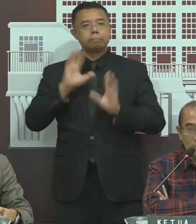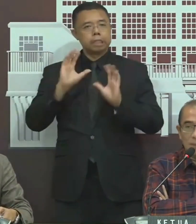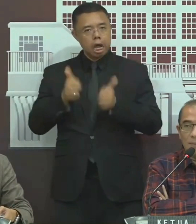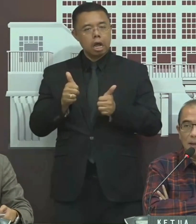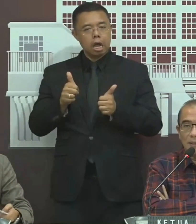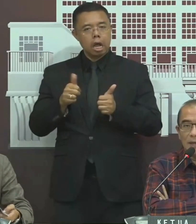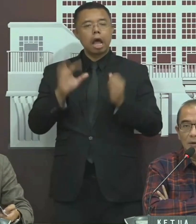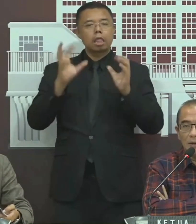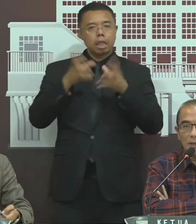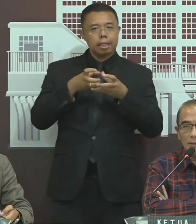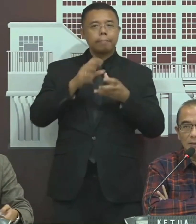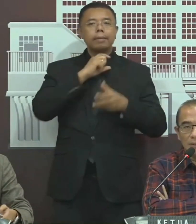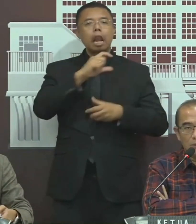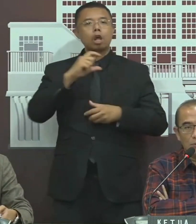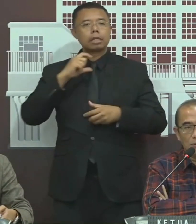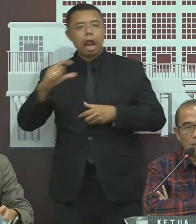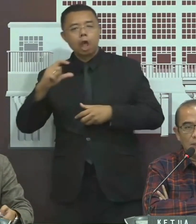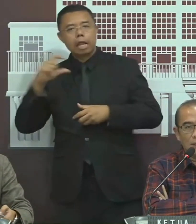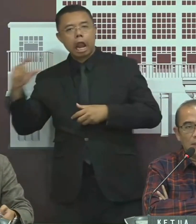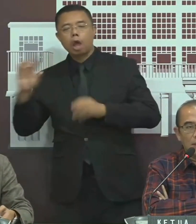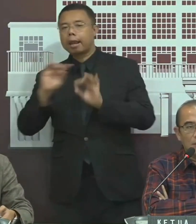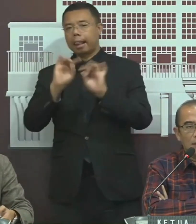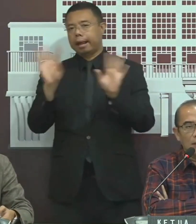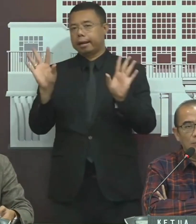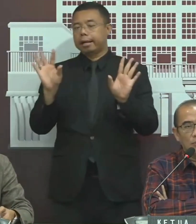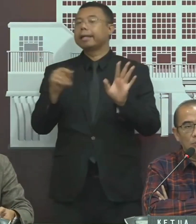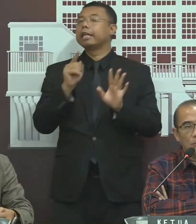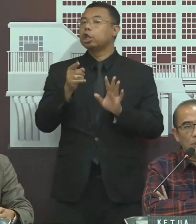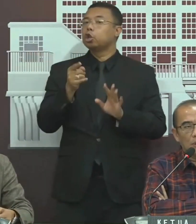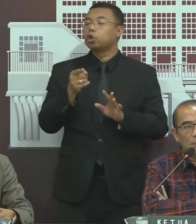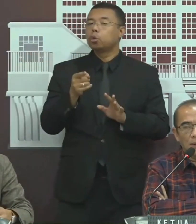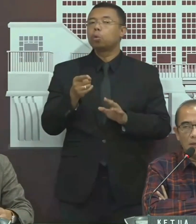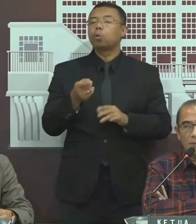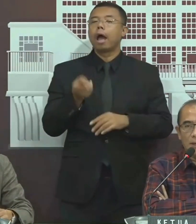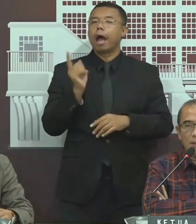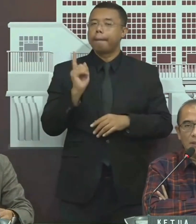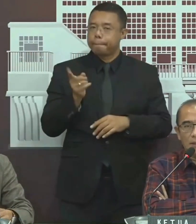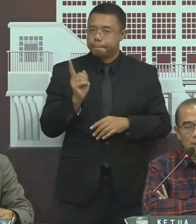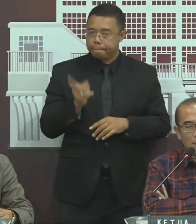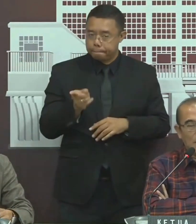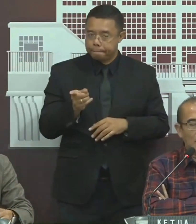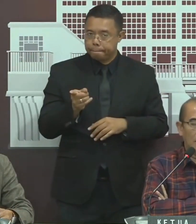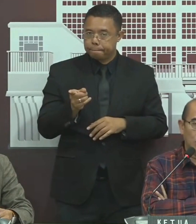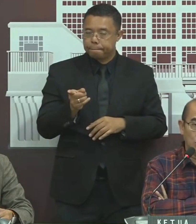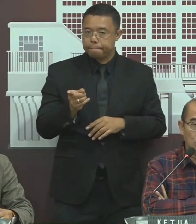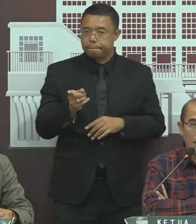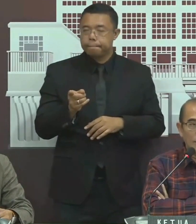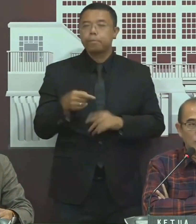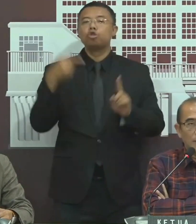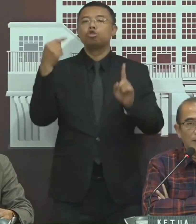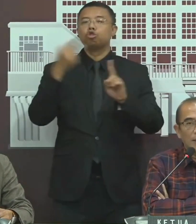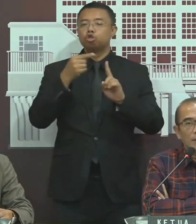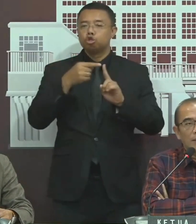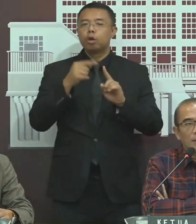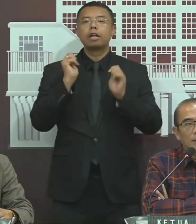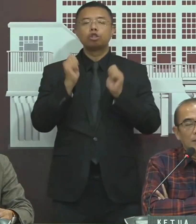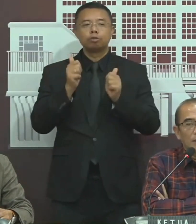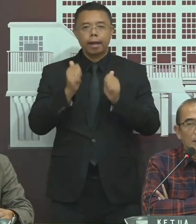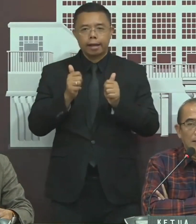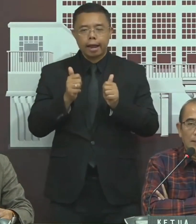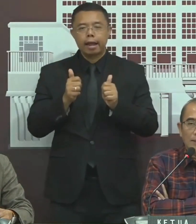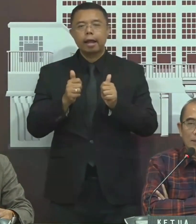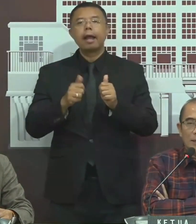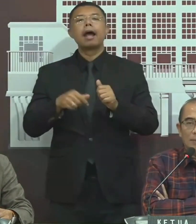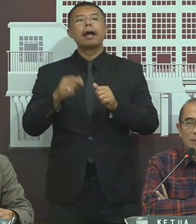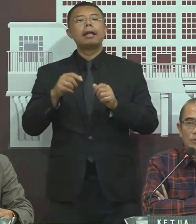Timnya para calon dan seterusnya Itulah tujuan supaya